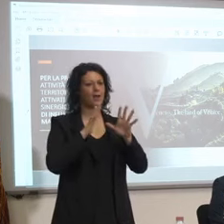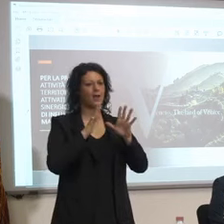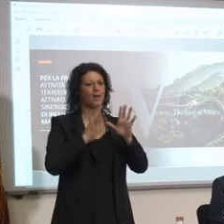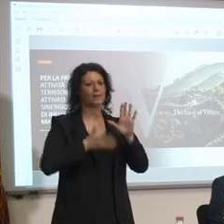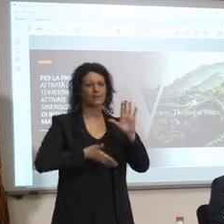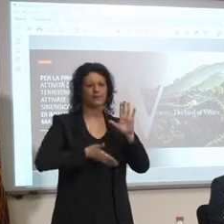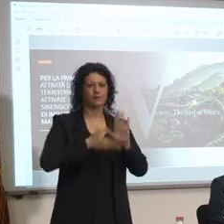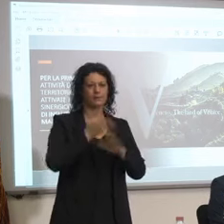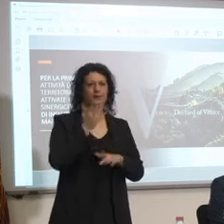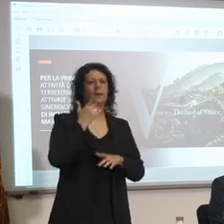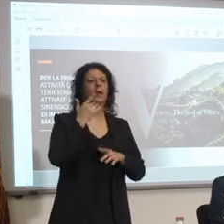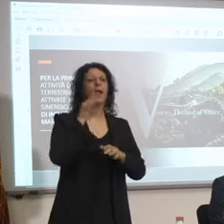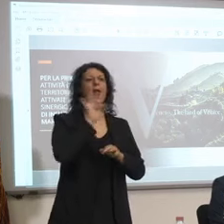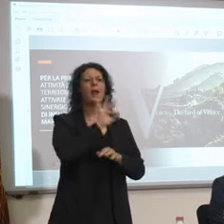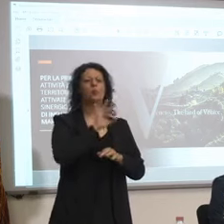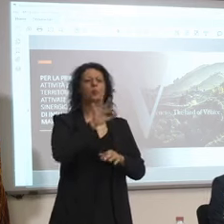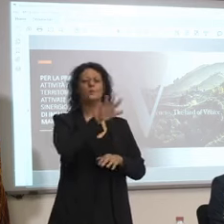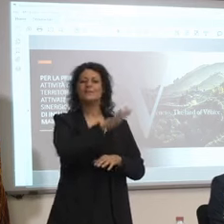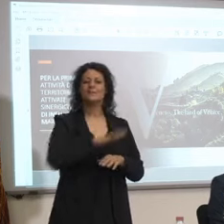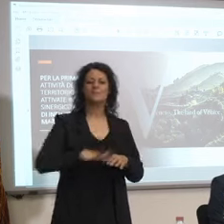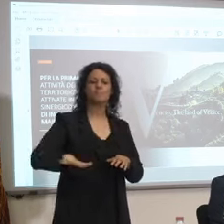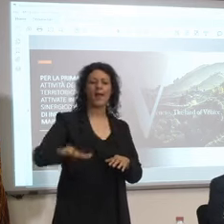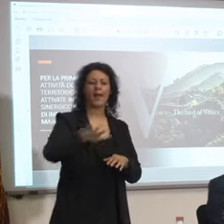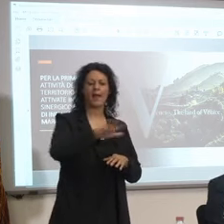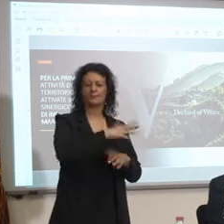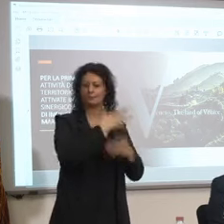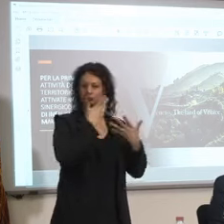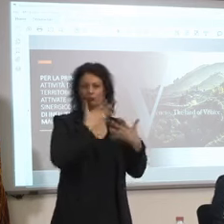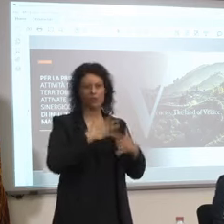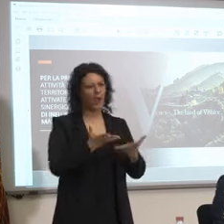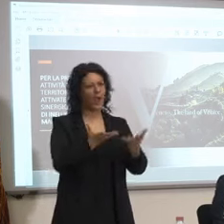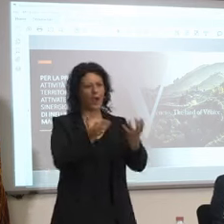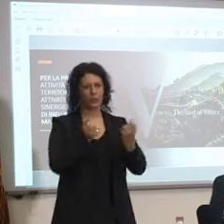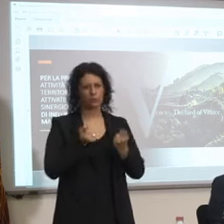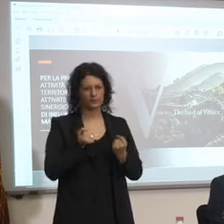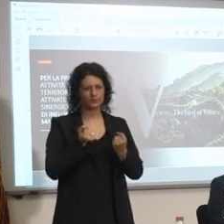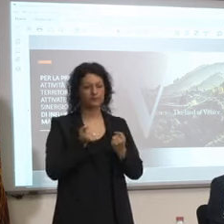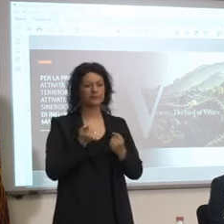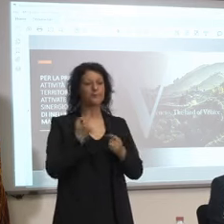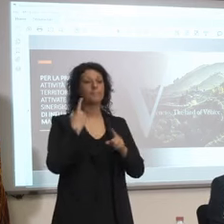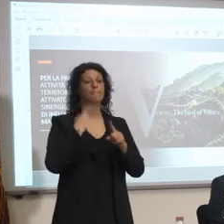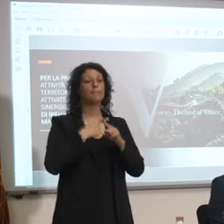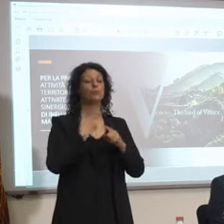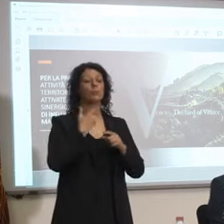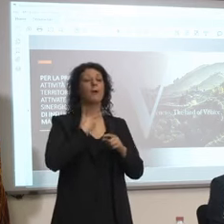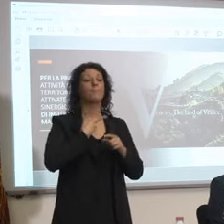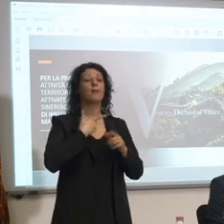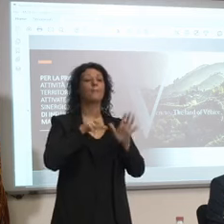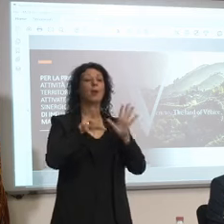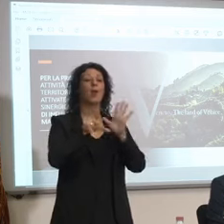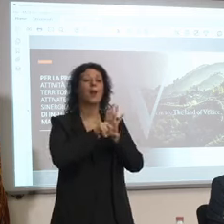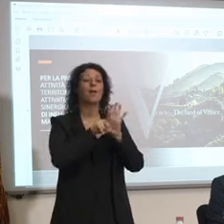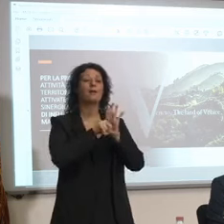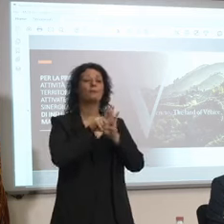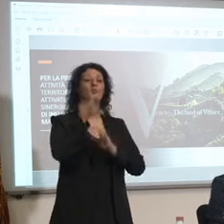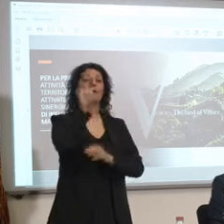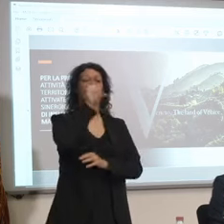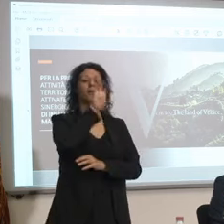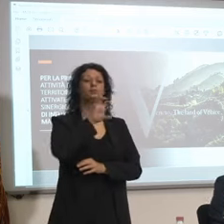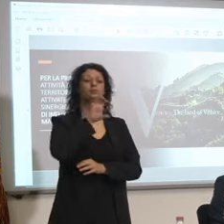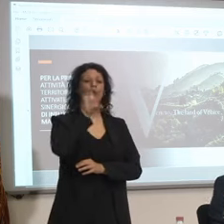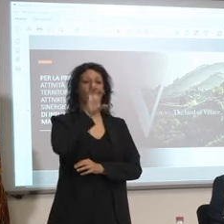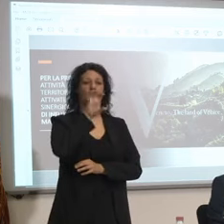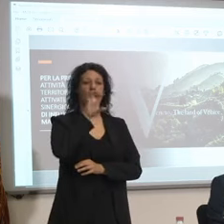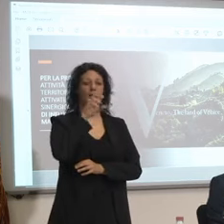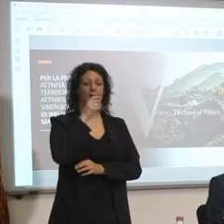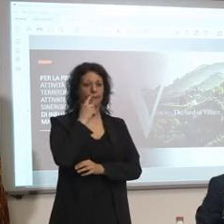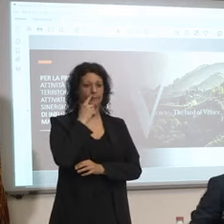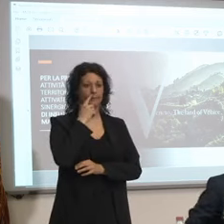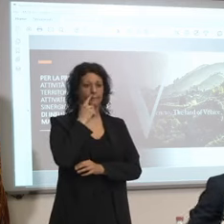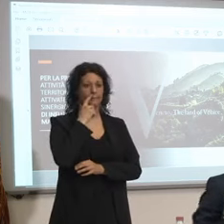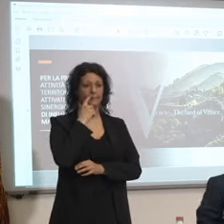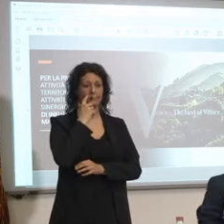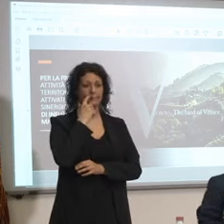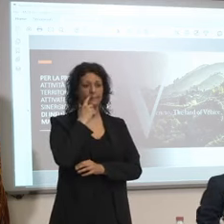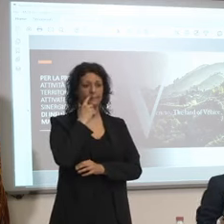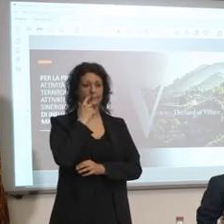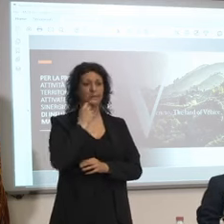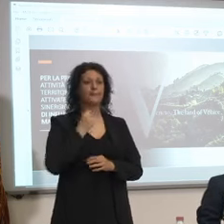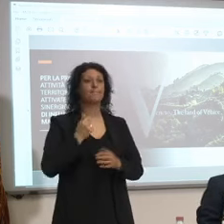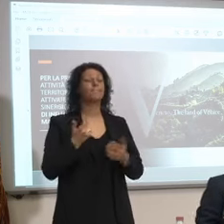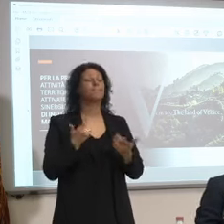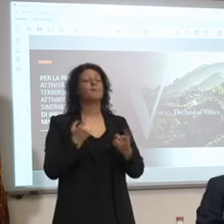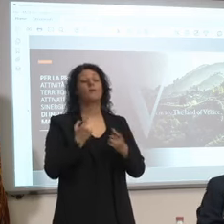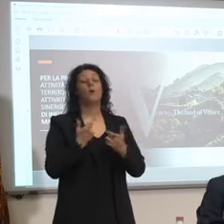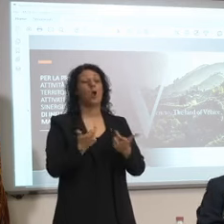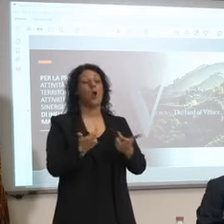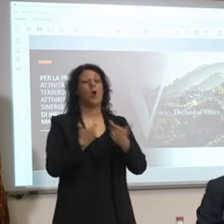acquisiti ne acquisiremo altri tra l'altro guardate che noi abbiamo una legge regionale che ci obbliga purtroppo a seguire alcune